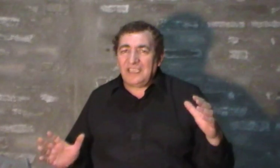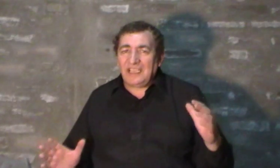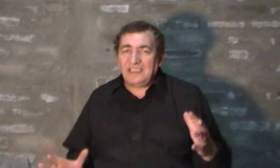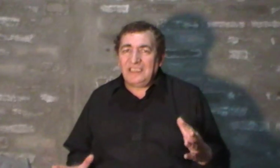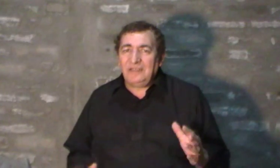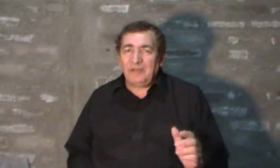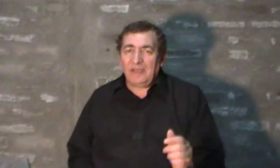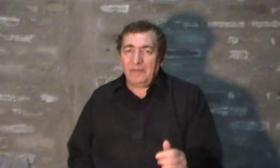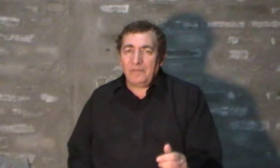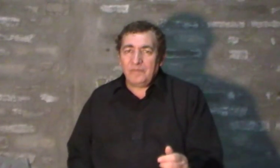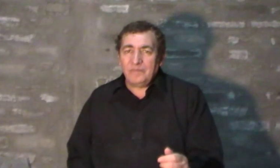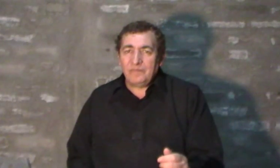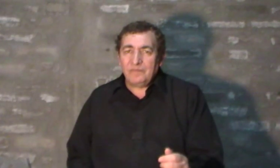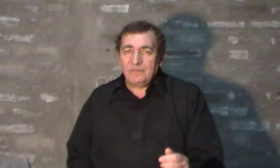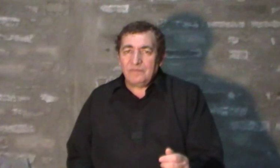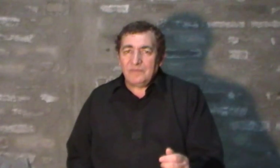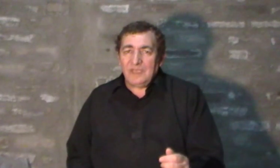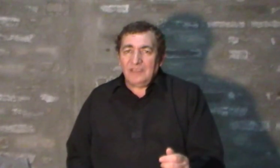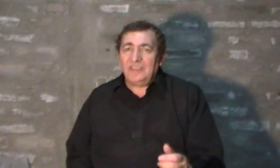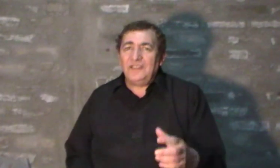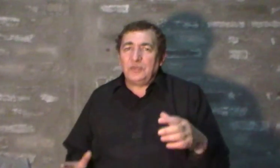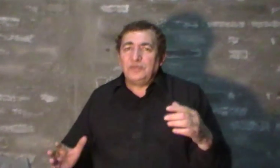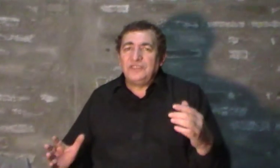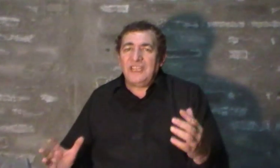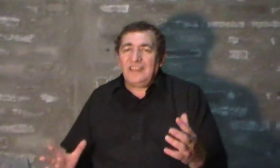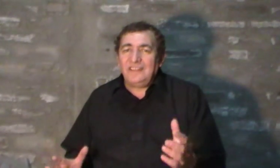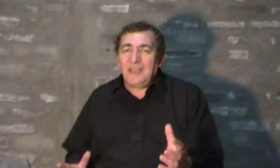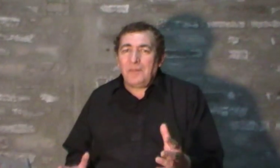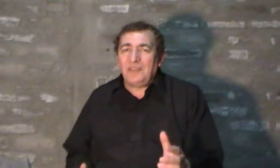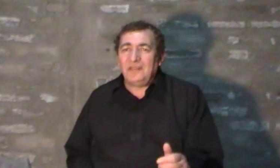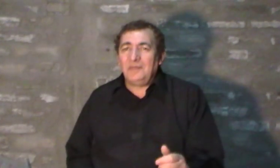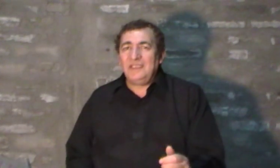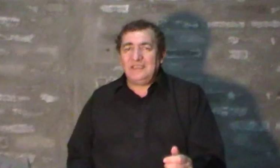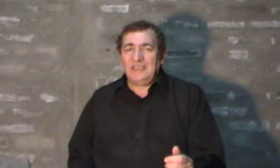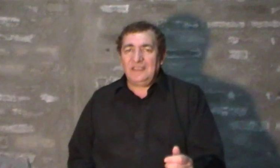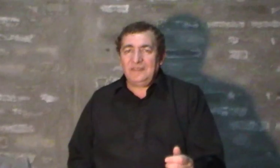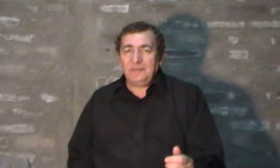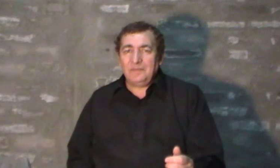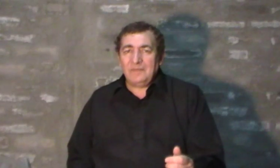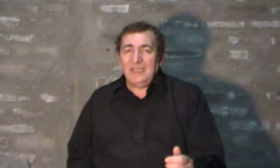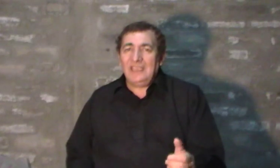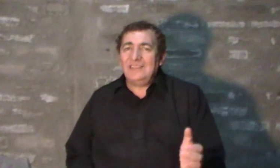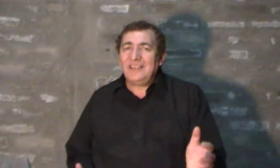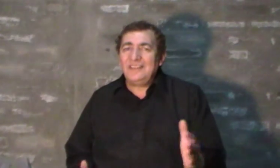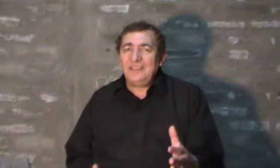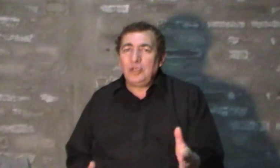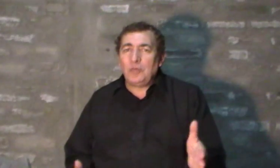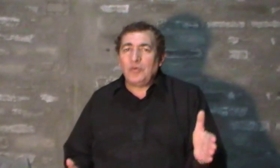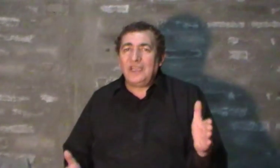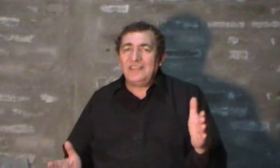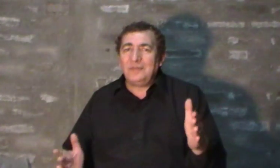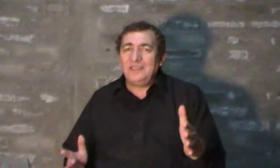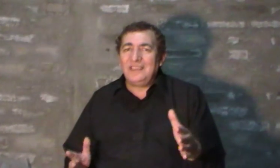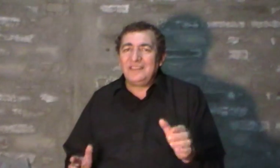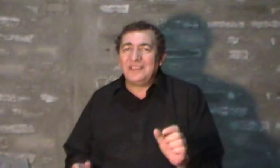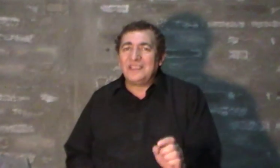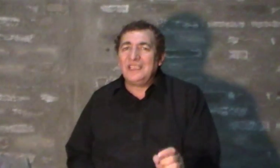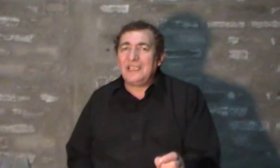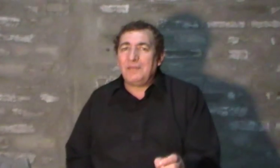negativa, de circunstancias pesimistas, es así como una semilla se riega